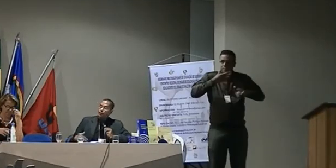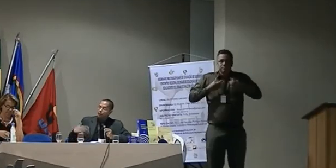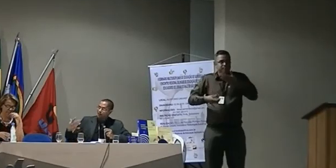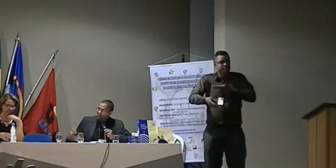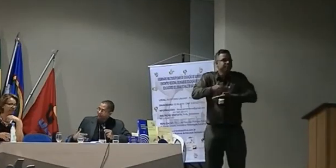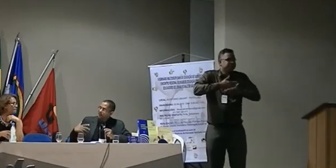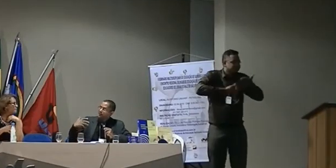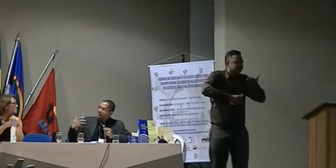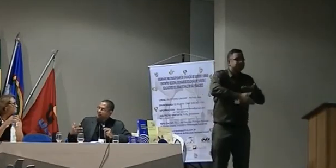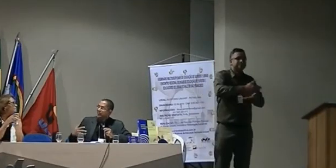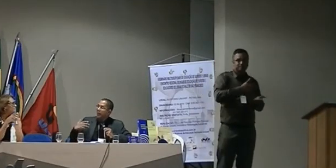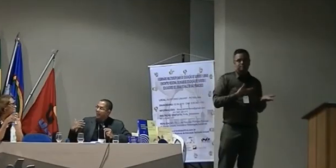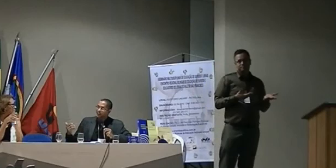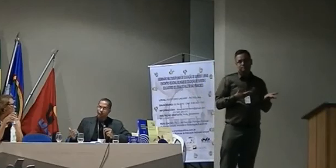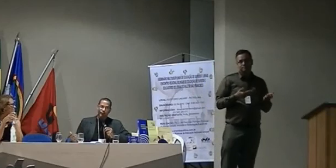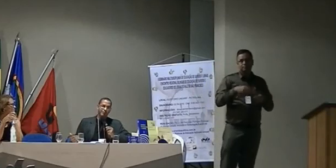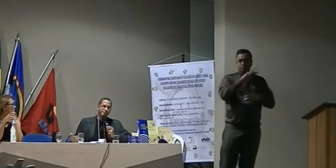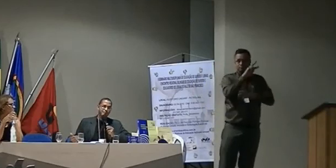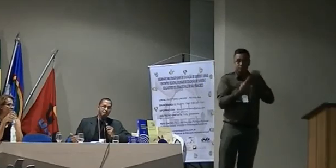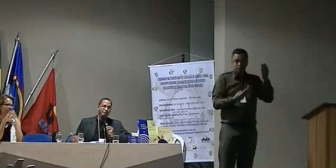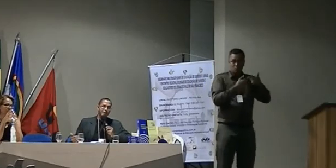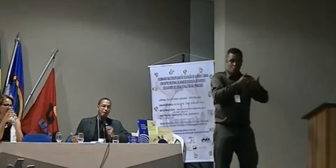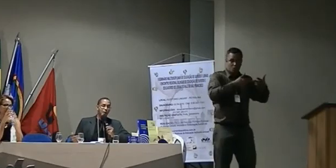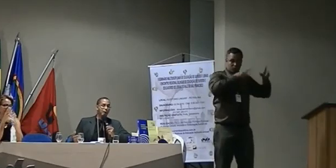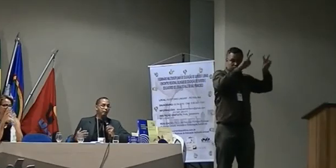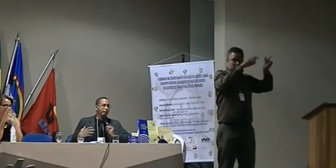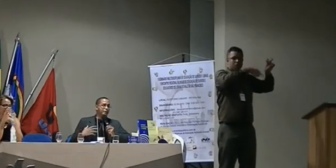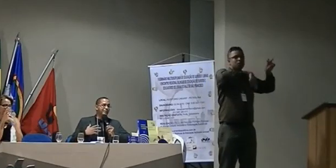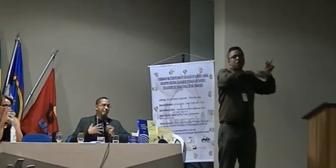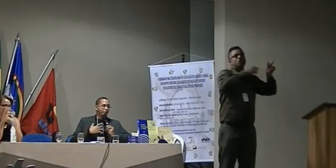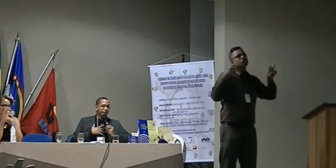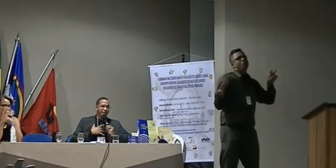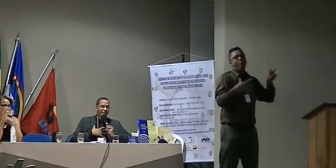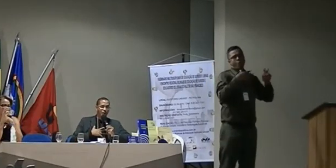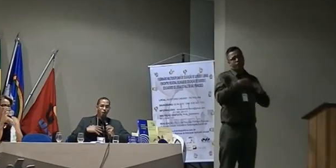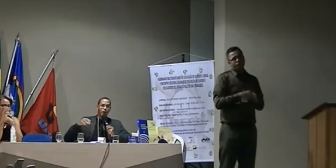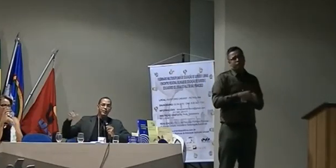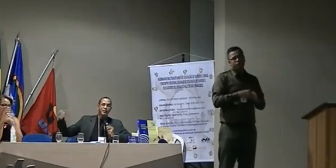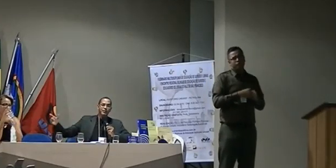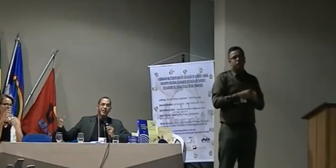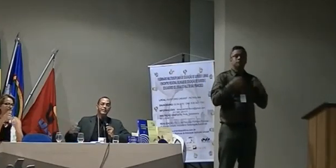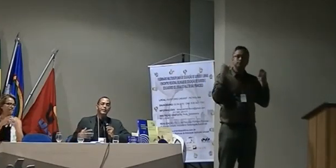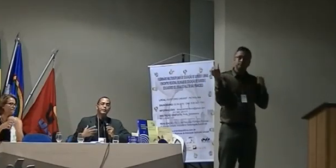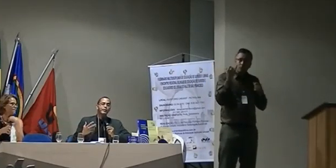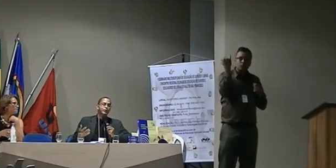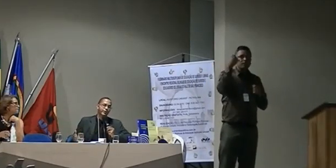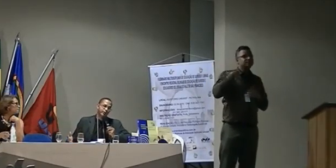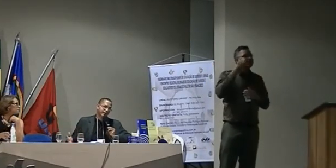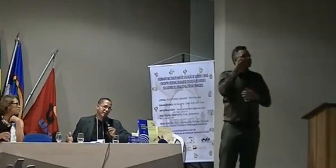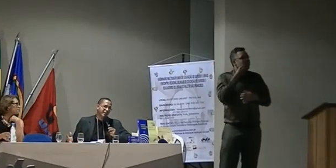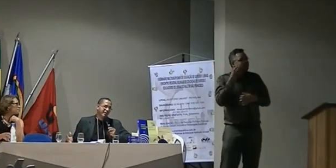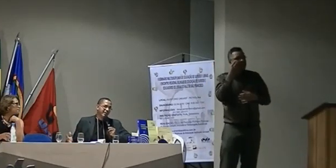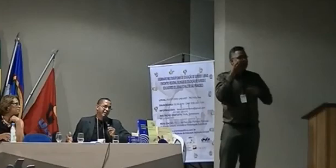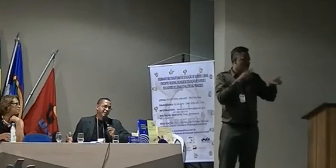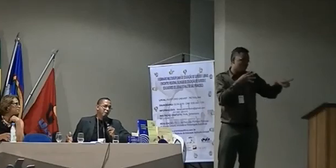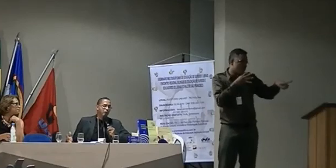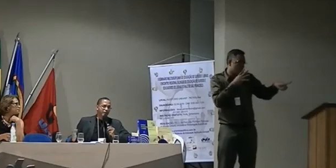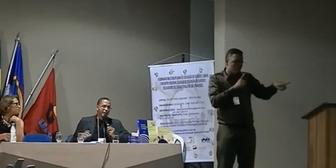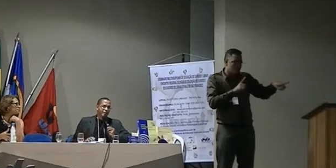estão fomentando então é necessário que haja essa troca porque pode ser que uma inserga que tenha o outro investido tenha conseguido êxito e eu posso deixar isso